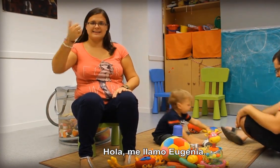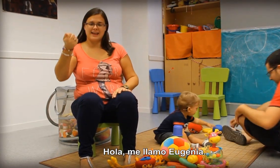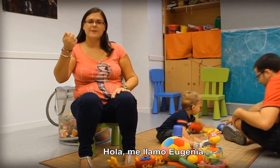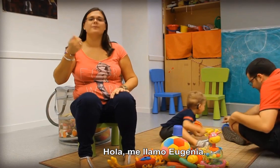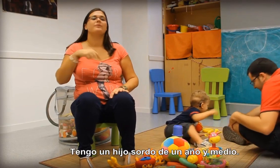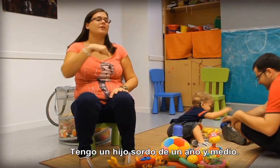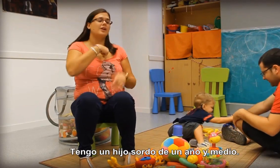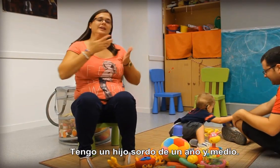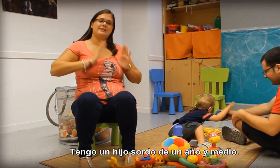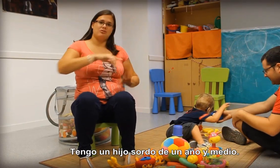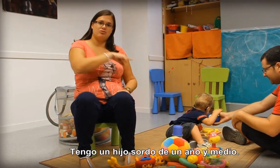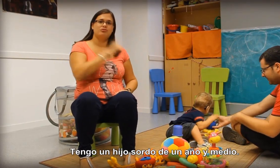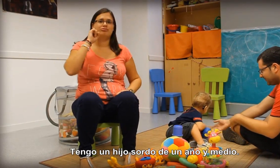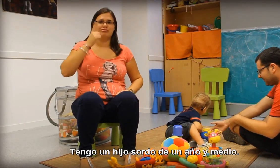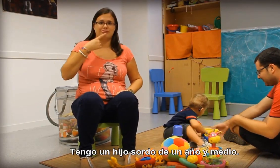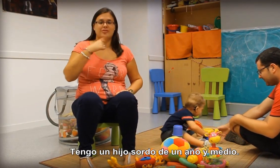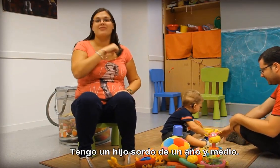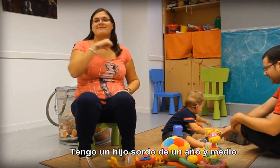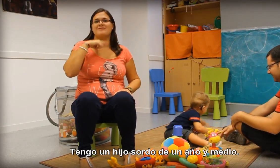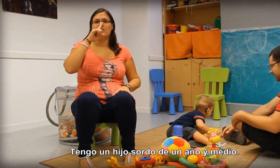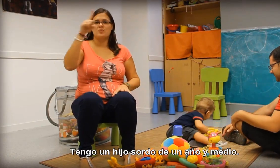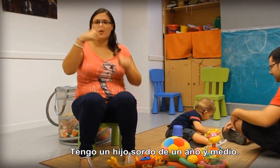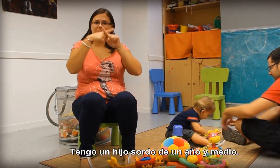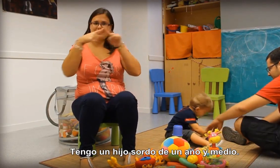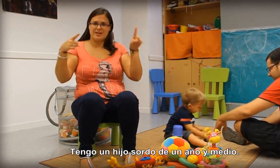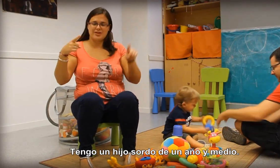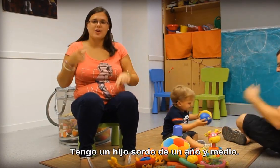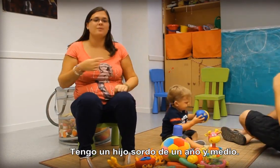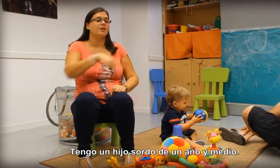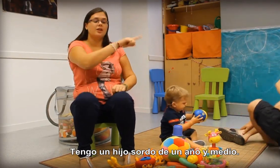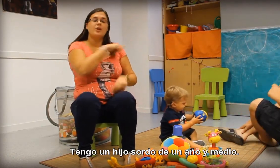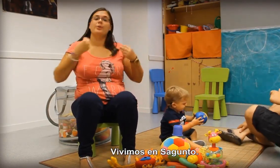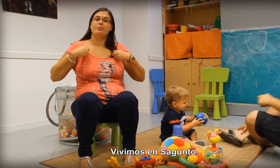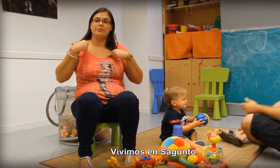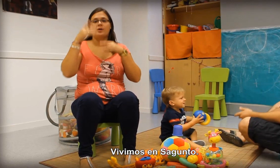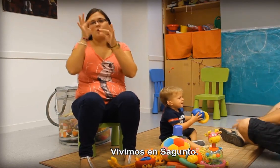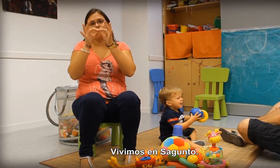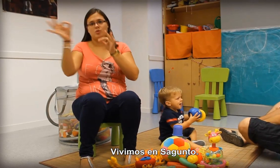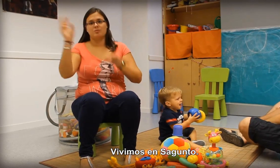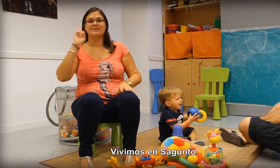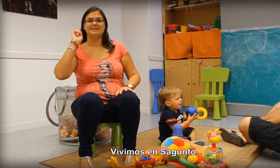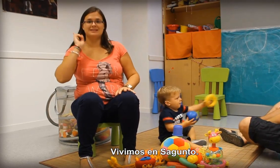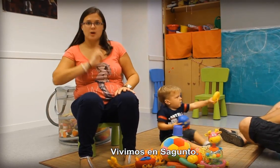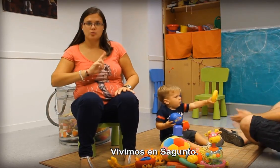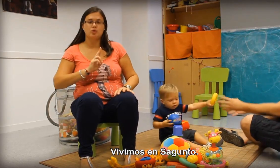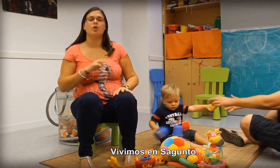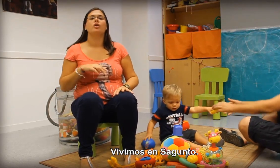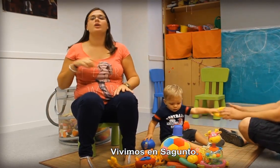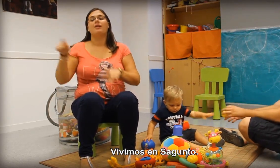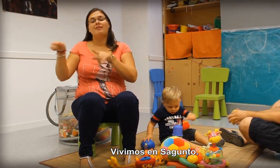Tengo un hijo sordo de un año y medio. Vivimos en Sagunto. Allí no hay colegios